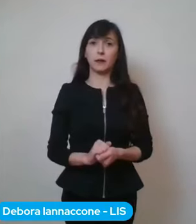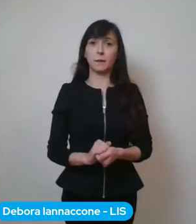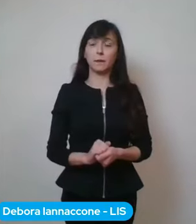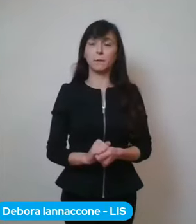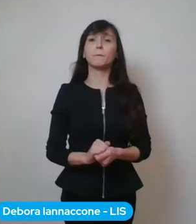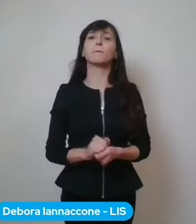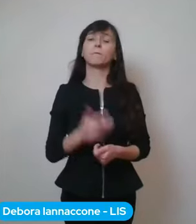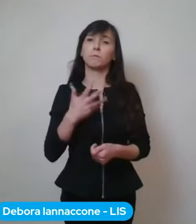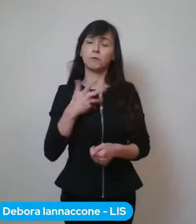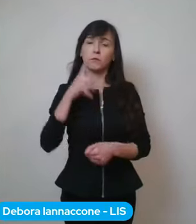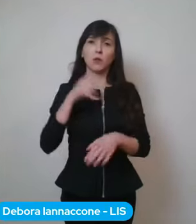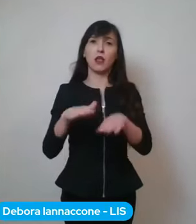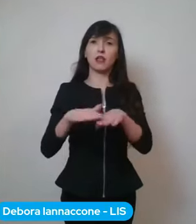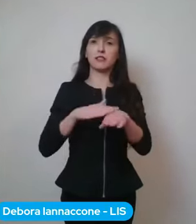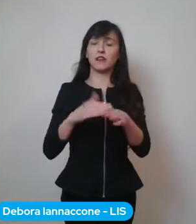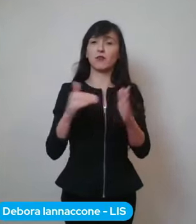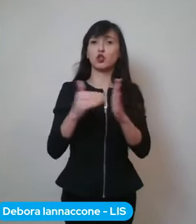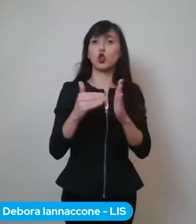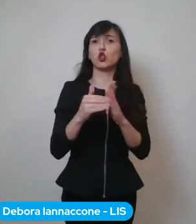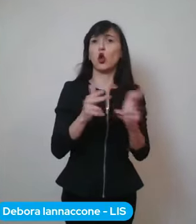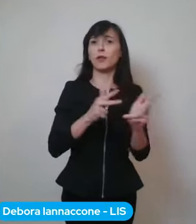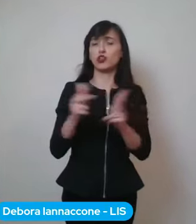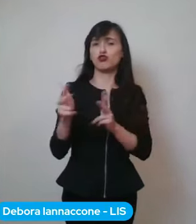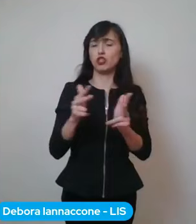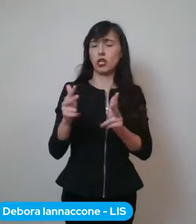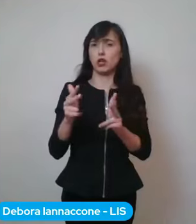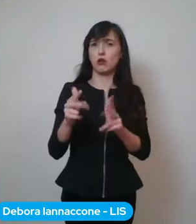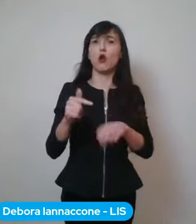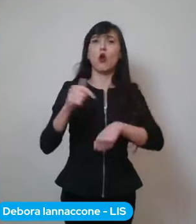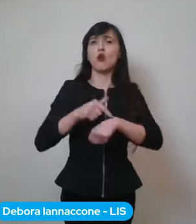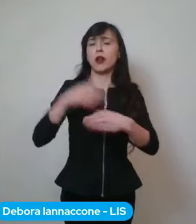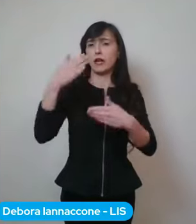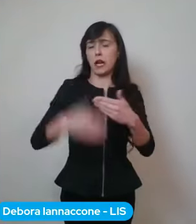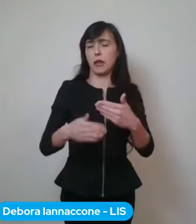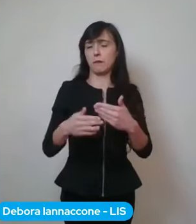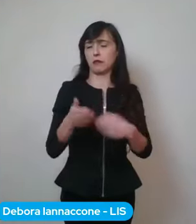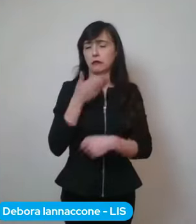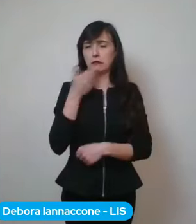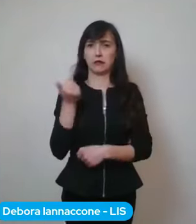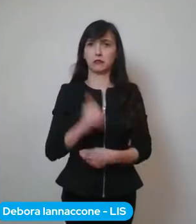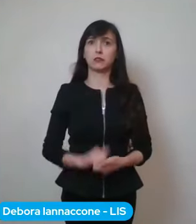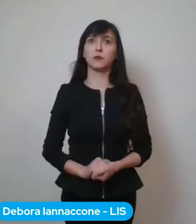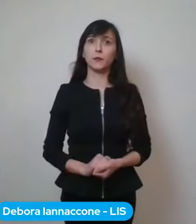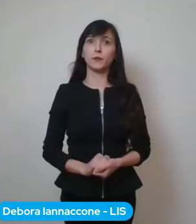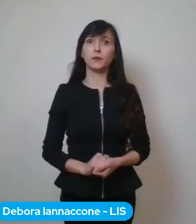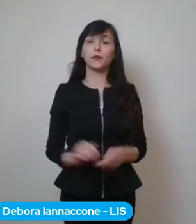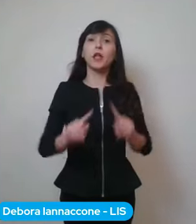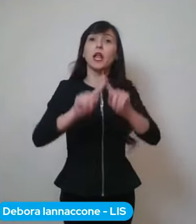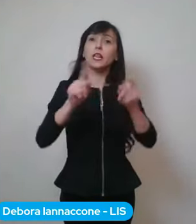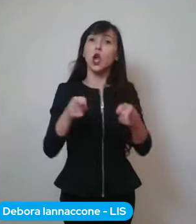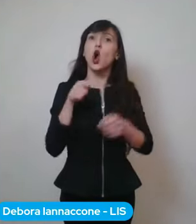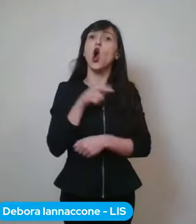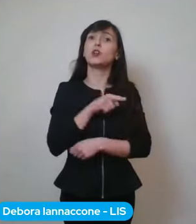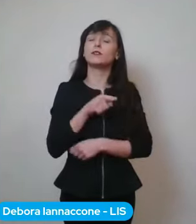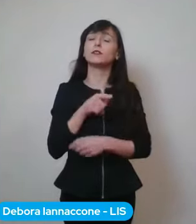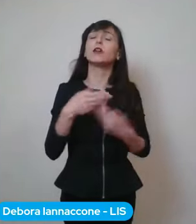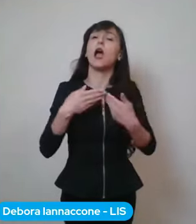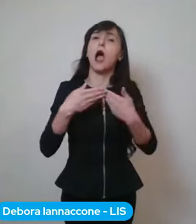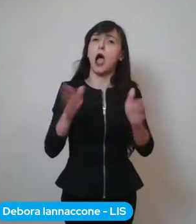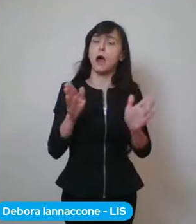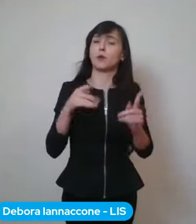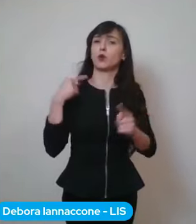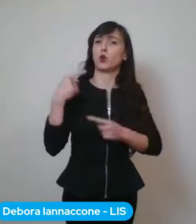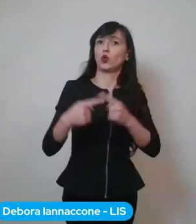domicilio senza limiti di orario. I negozi rimarranno aperti, solamente i